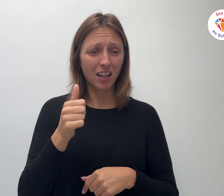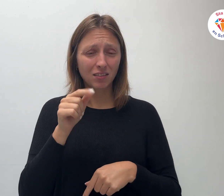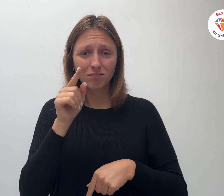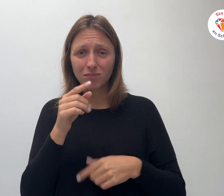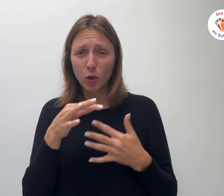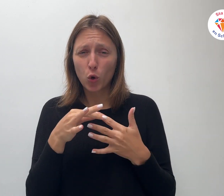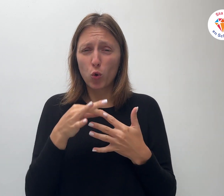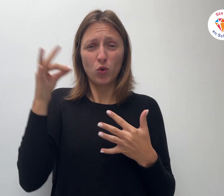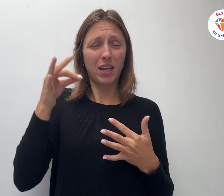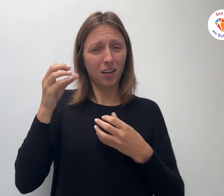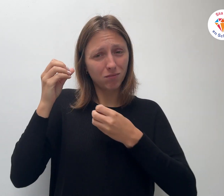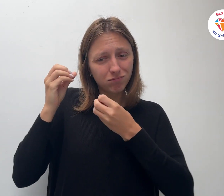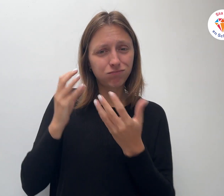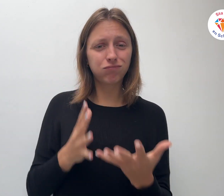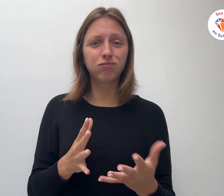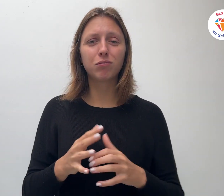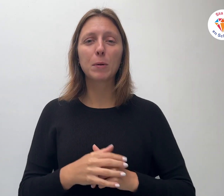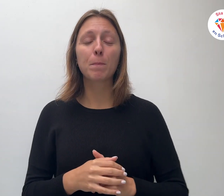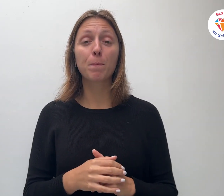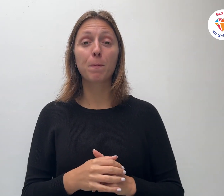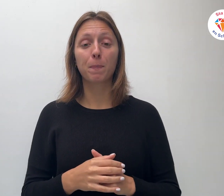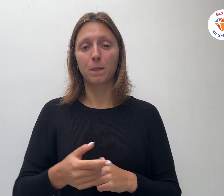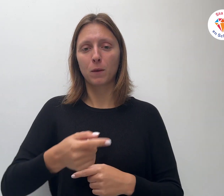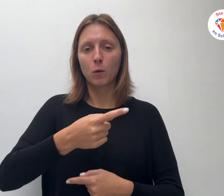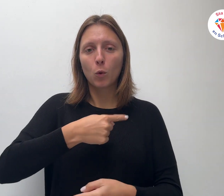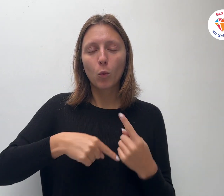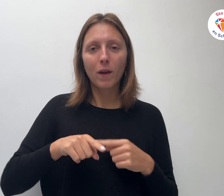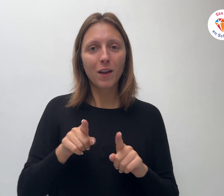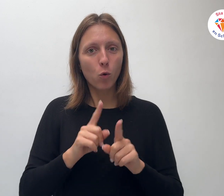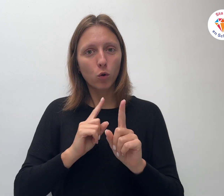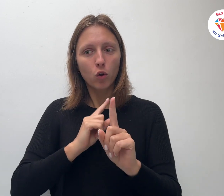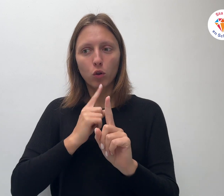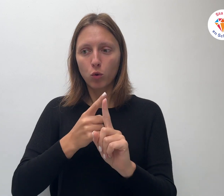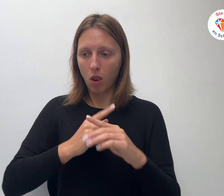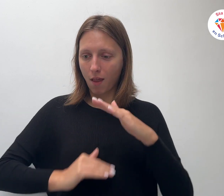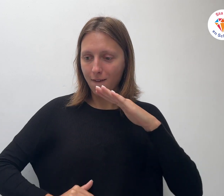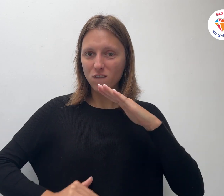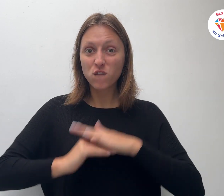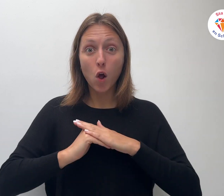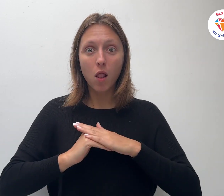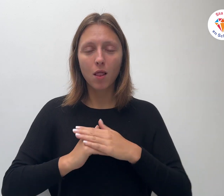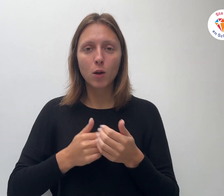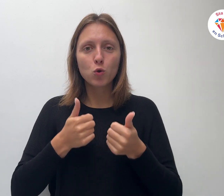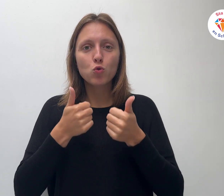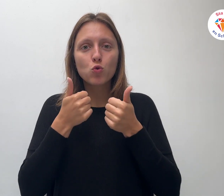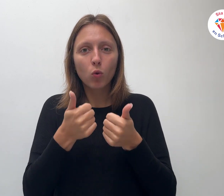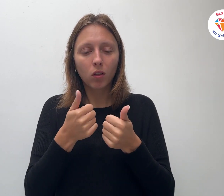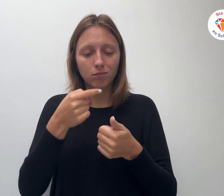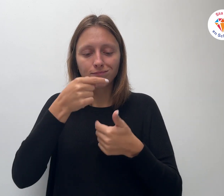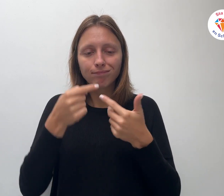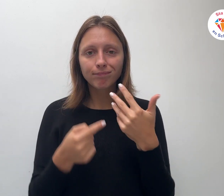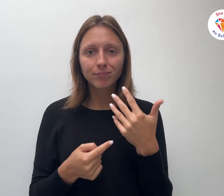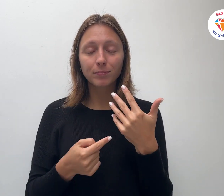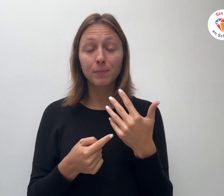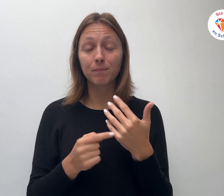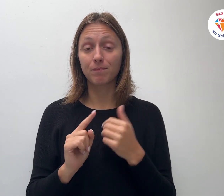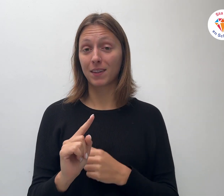zijn dan ook gemaakt om gevuld te worden met goede dingen. Eerst en vooral met de Heilige Geest. En